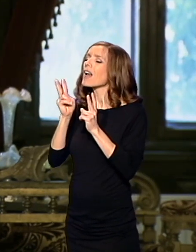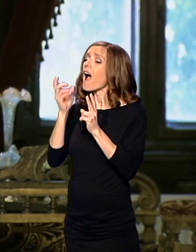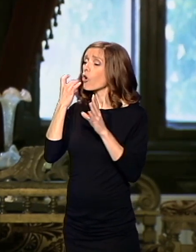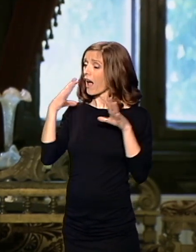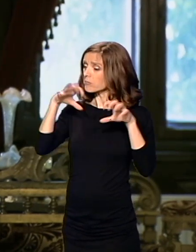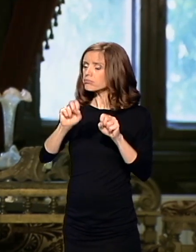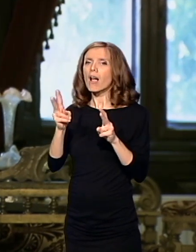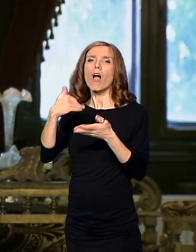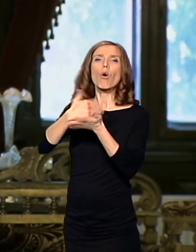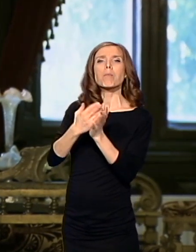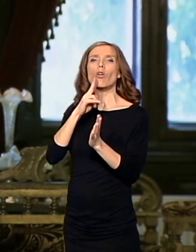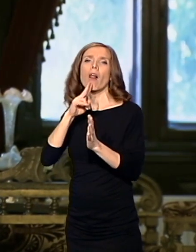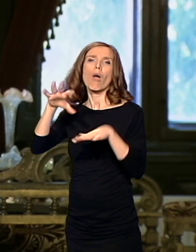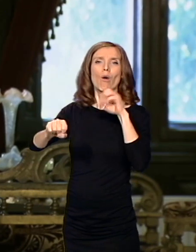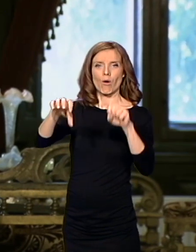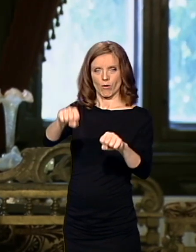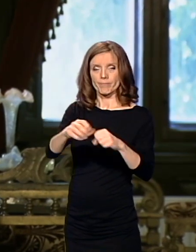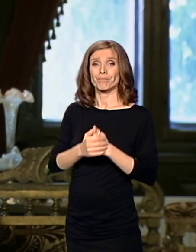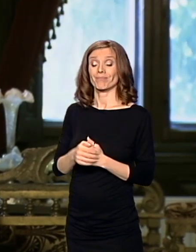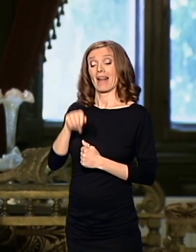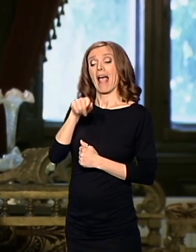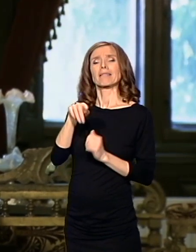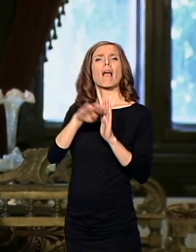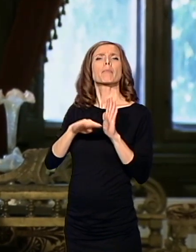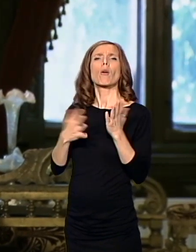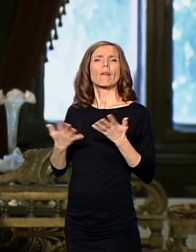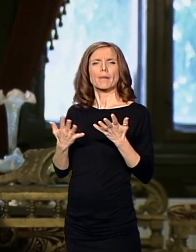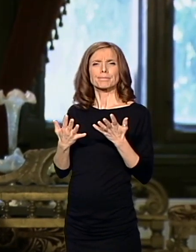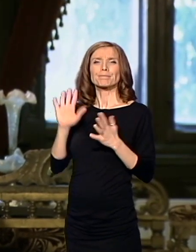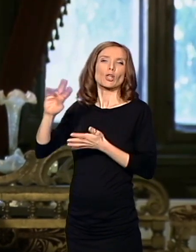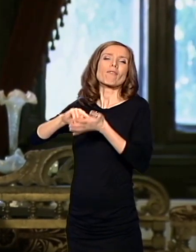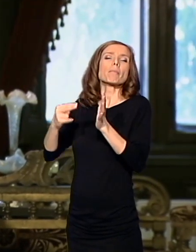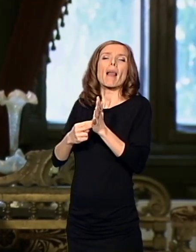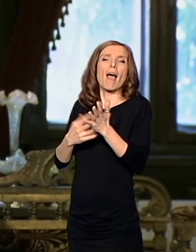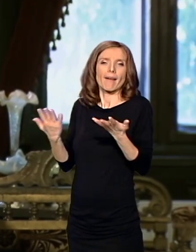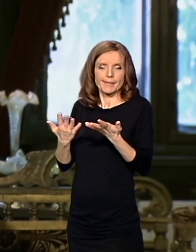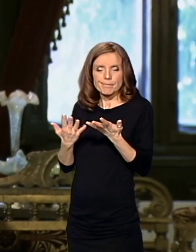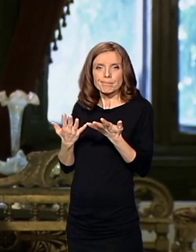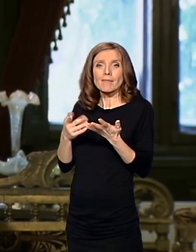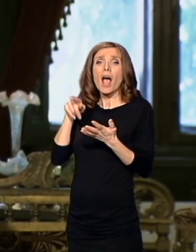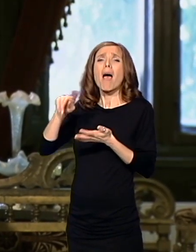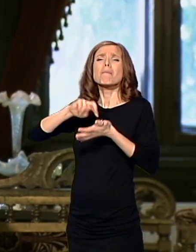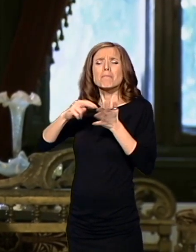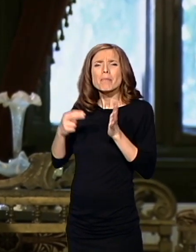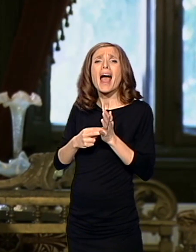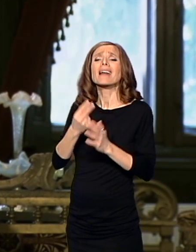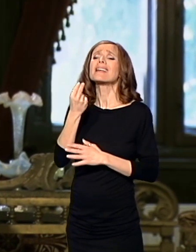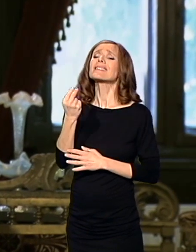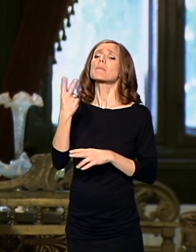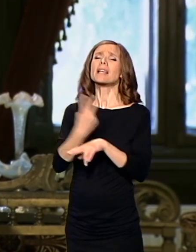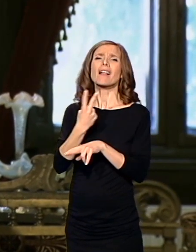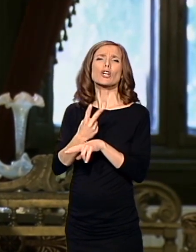Istina, taj program je podrazumevao da praktično nestane srpska država,